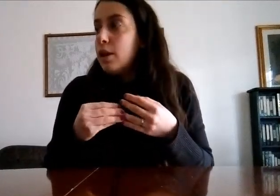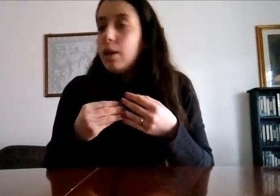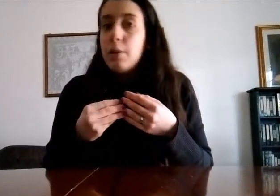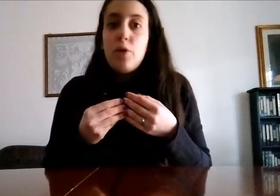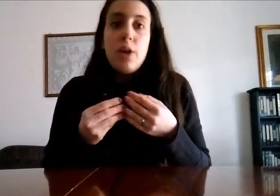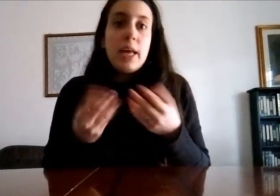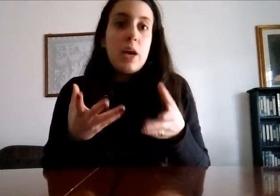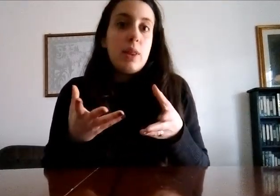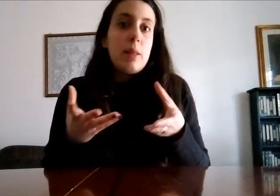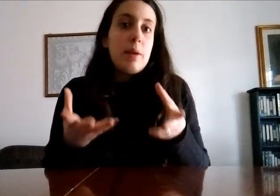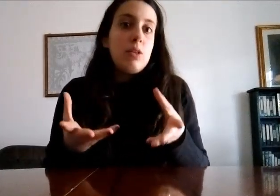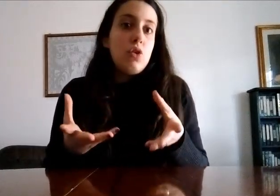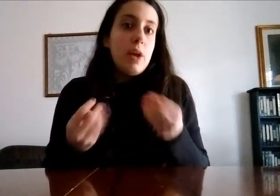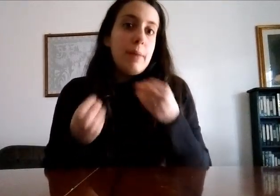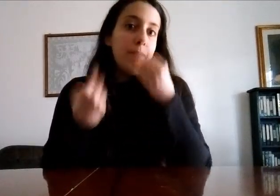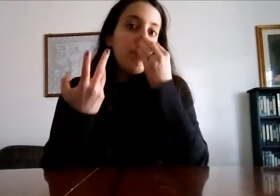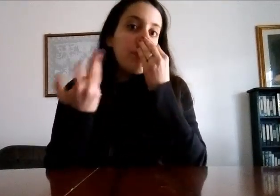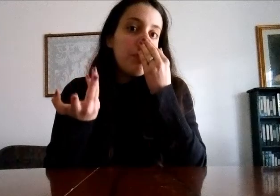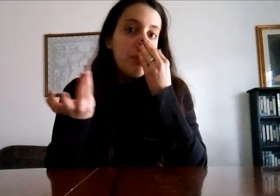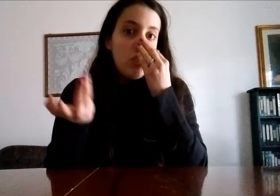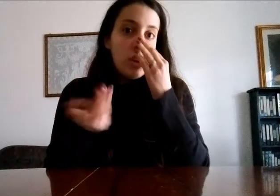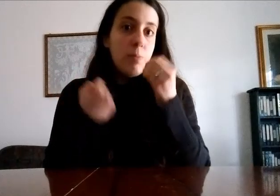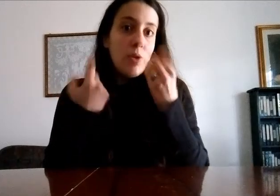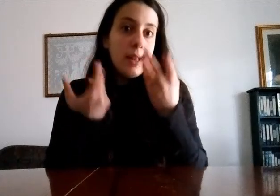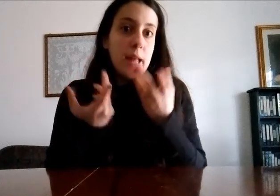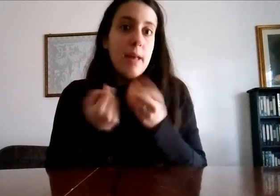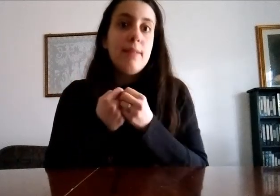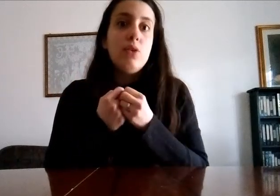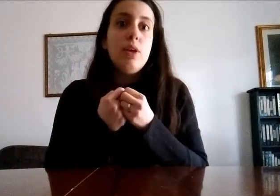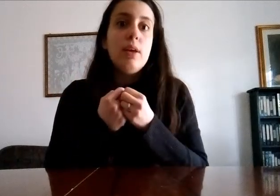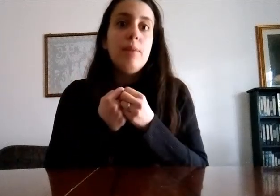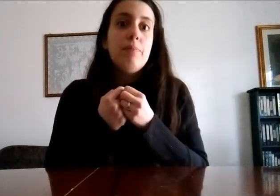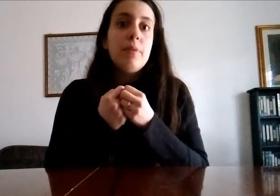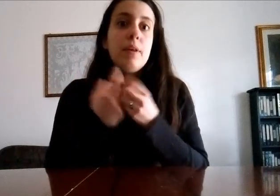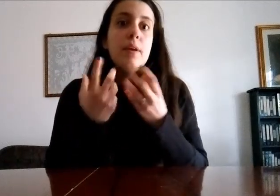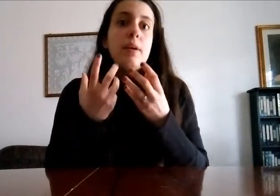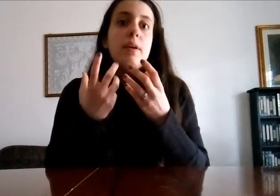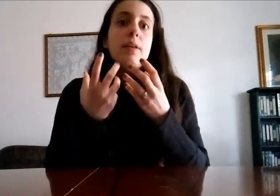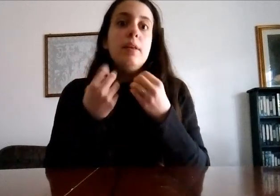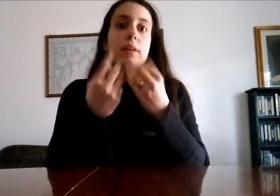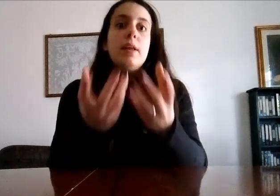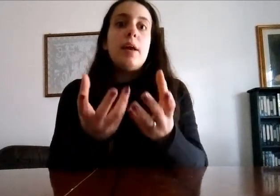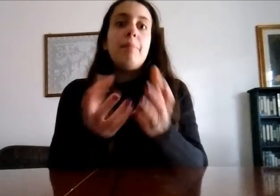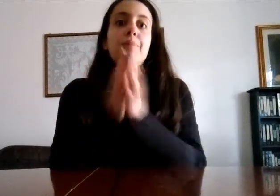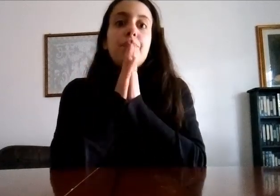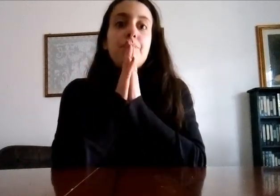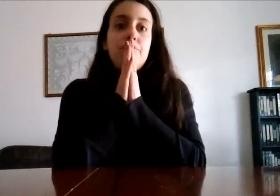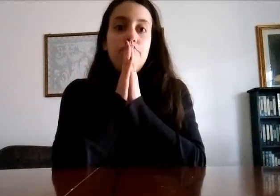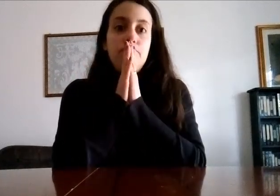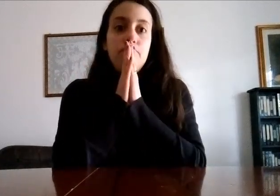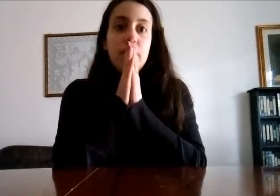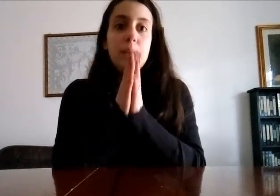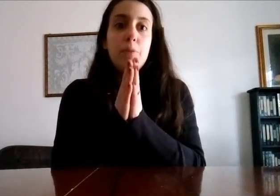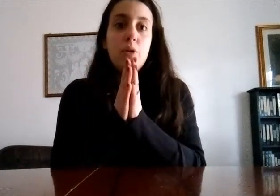poi non è che queste persone hanno il buon senso di di dire tipo